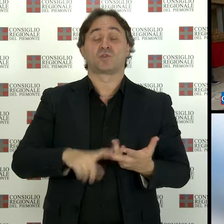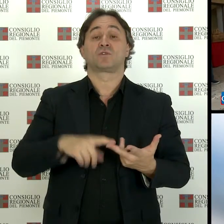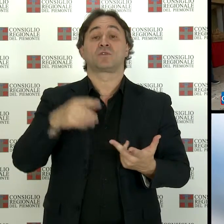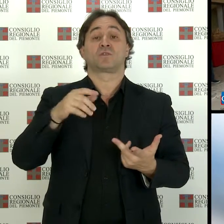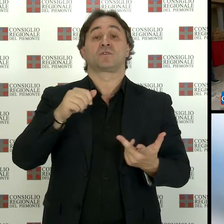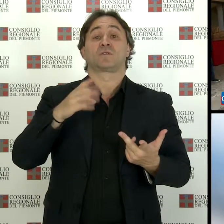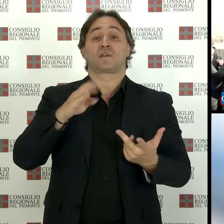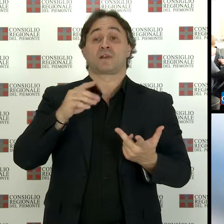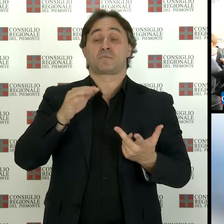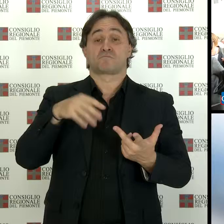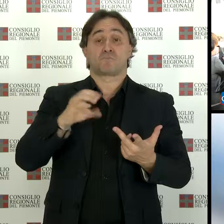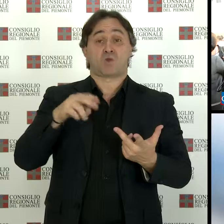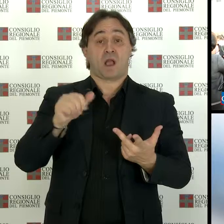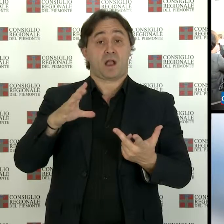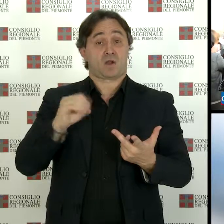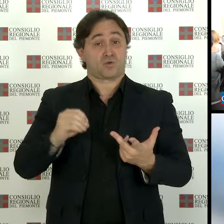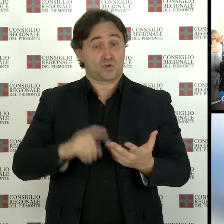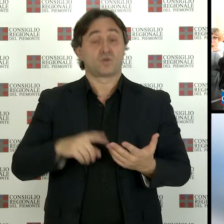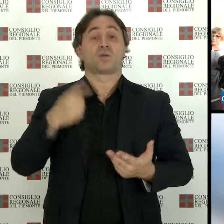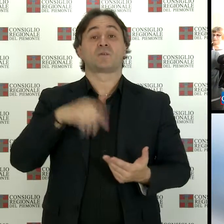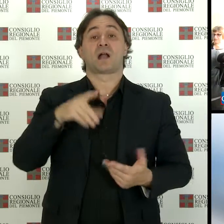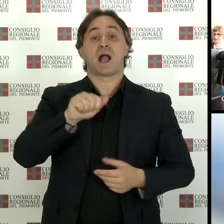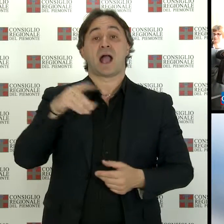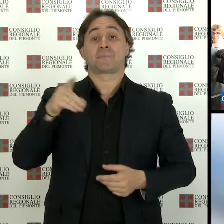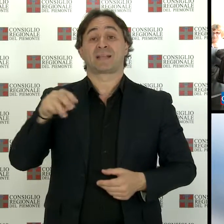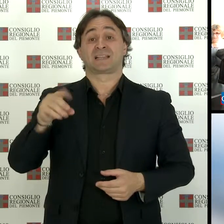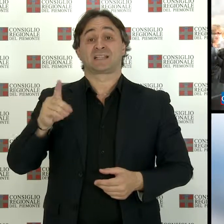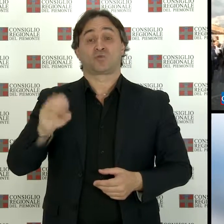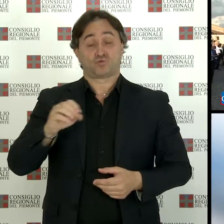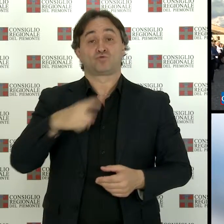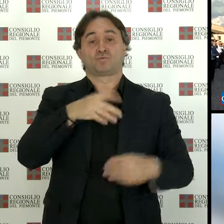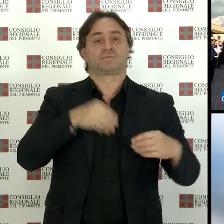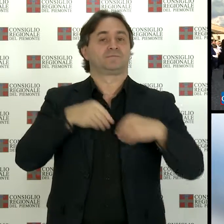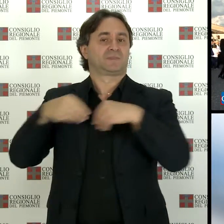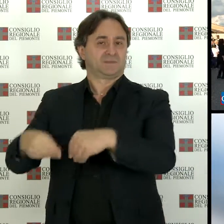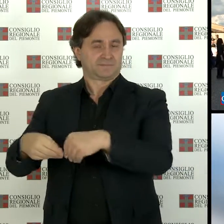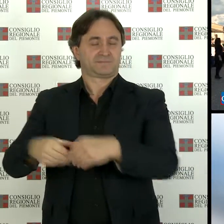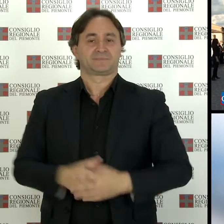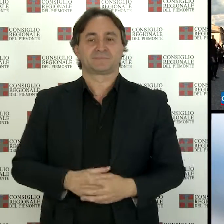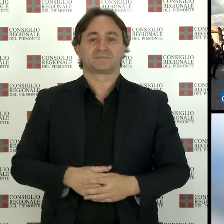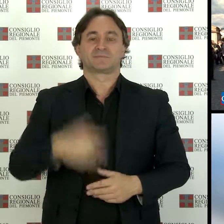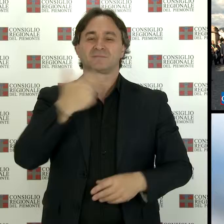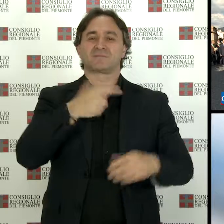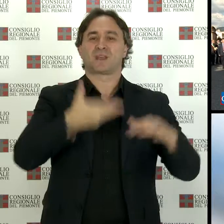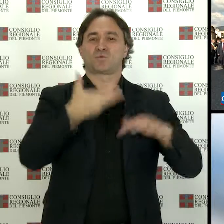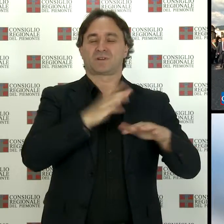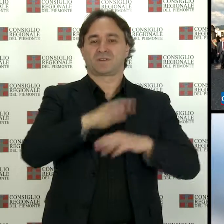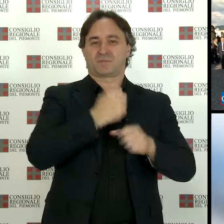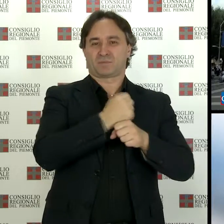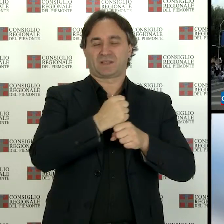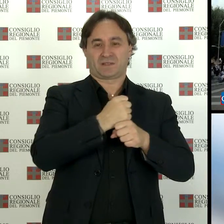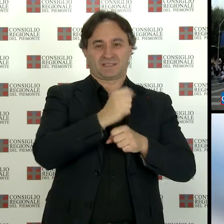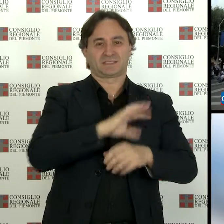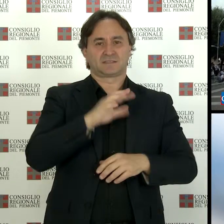Alfredo Monaco la Sindaca di Torino, Chiara Appendino e molti primi cittadini Le autorità piemontesi hanno partecipato, il 3 ottobre,